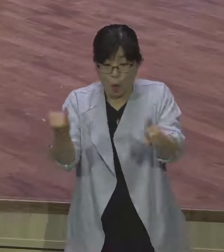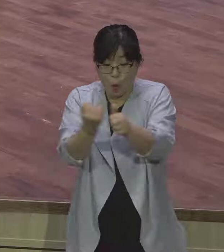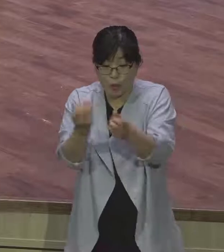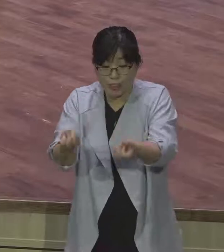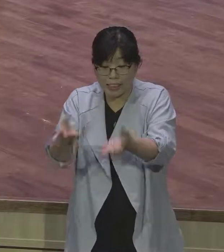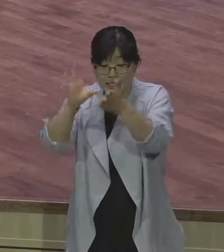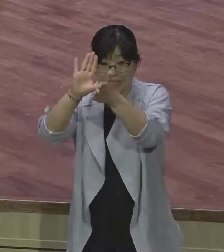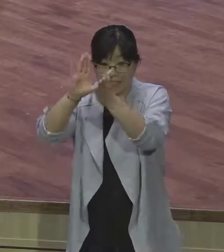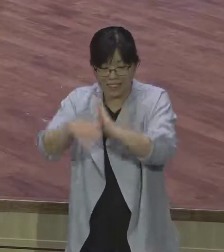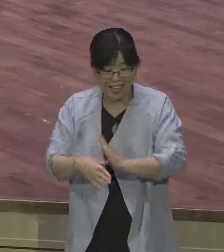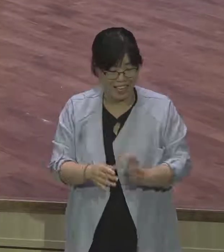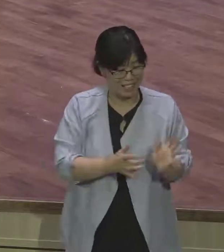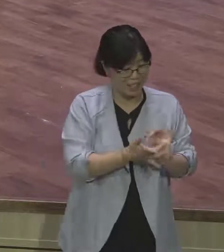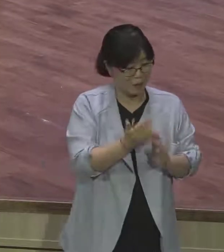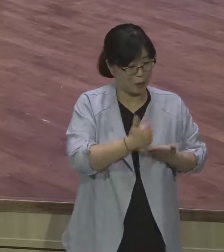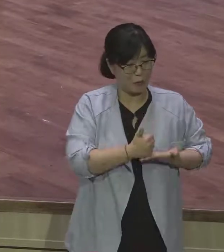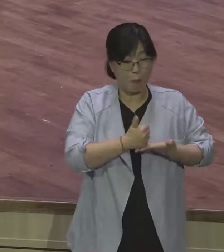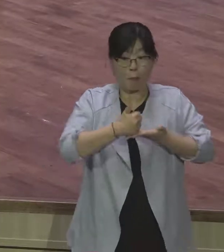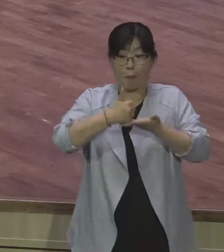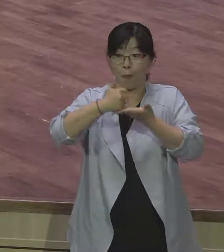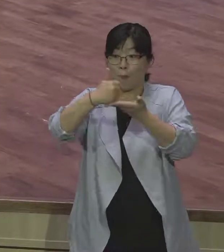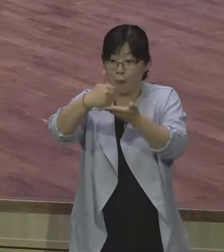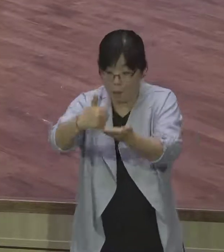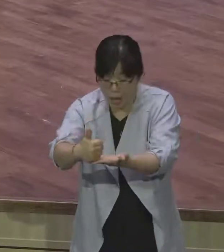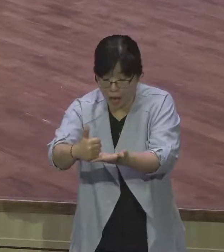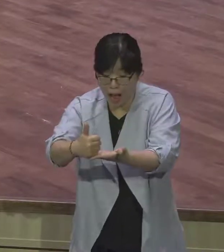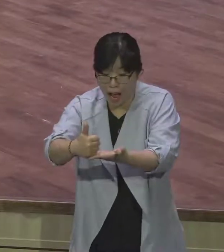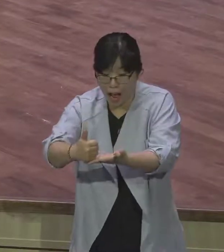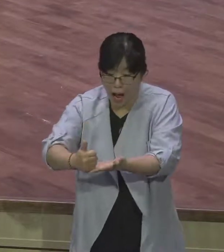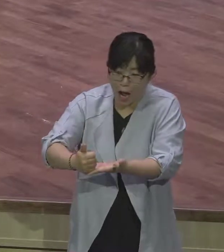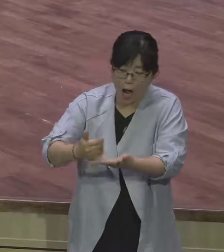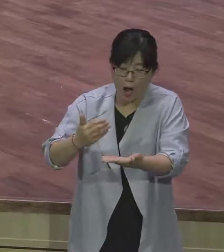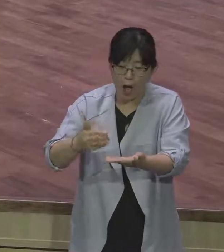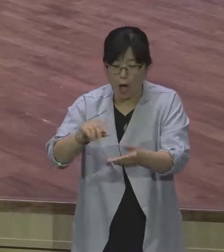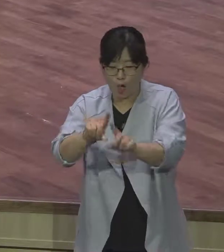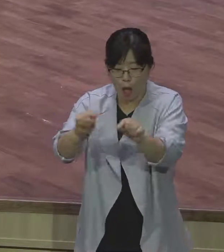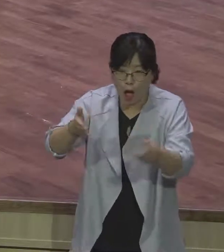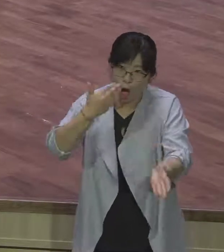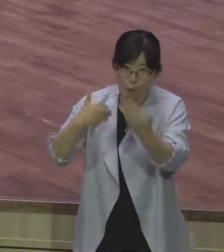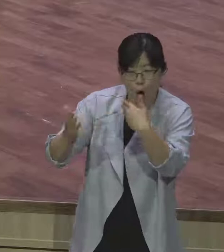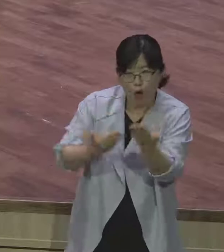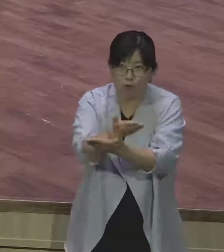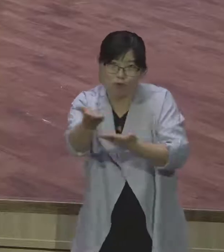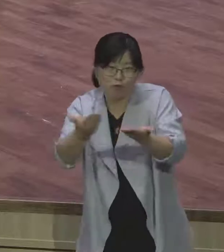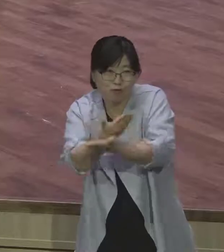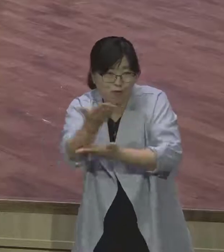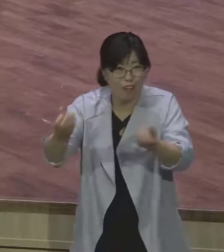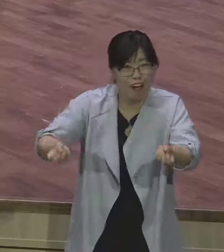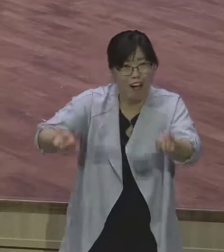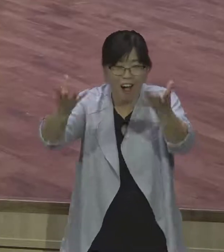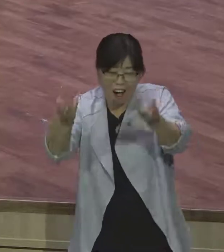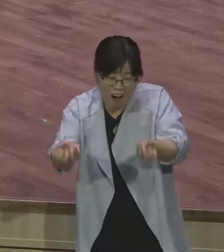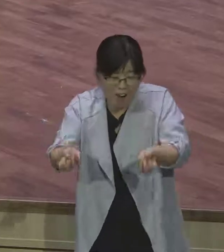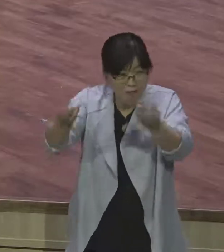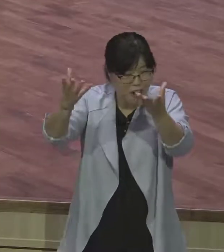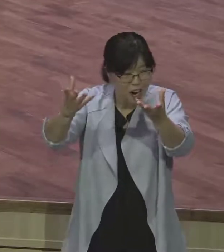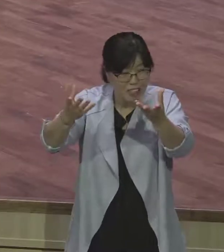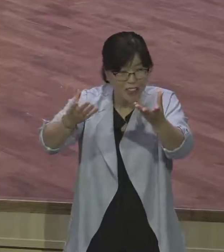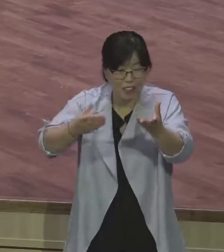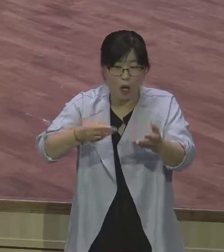먹다가 포도 떨어지면 그 뿐이지. 뭘 그것도 가셔가지고 더 더 맛있는 걸로 더 많이 먹고